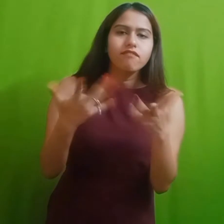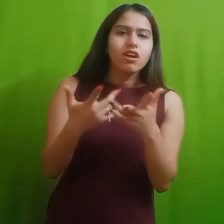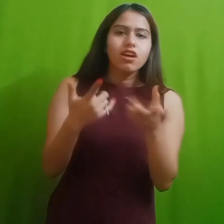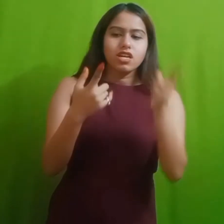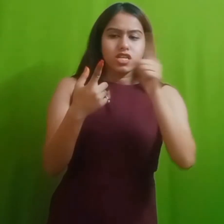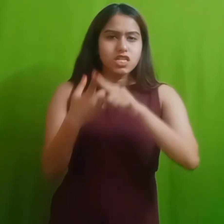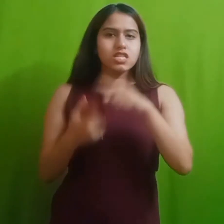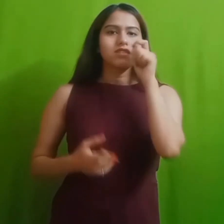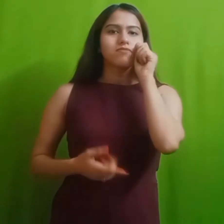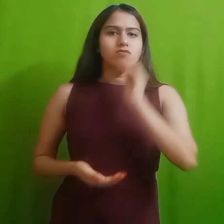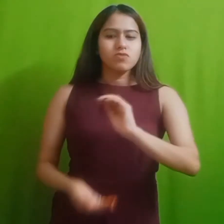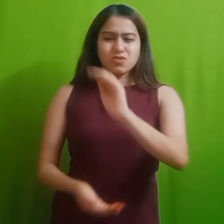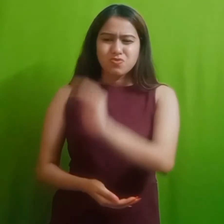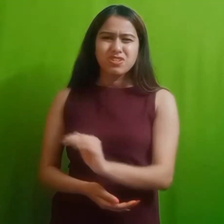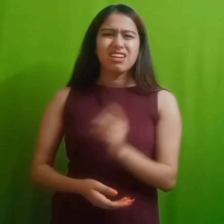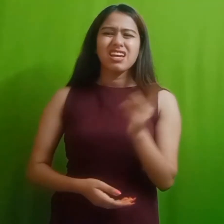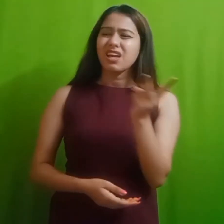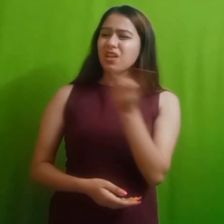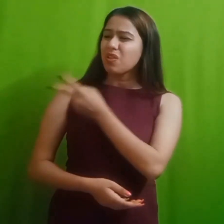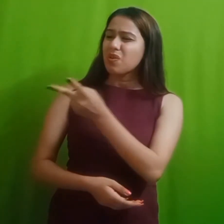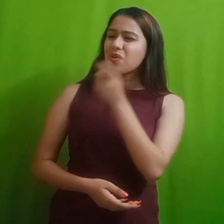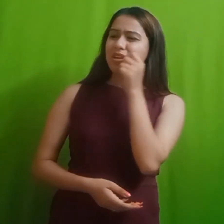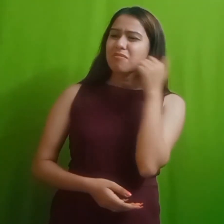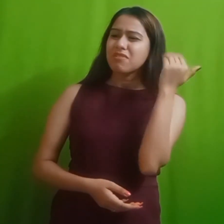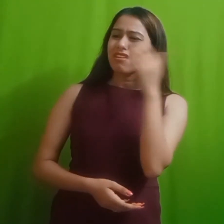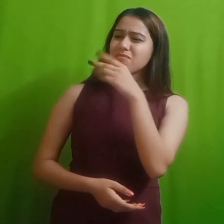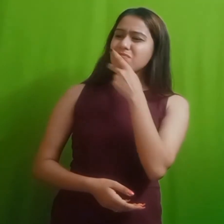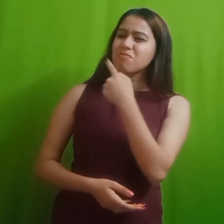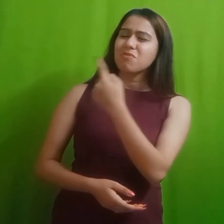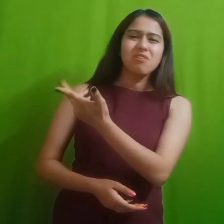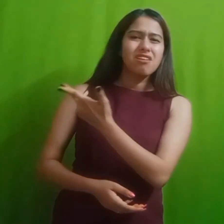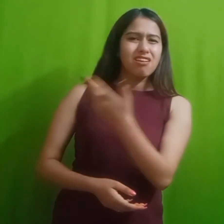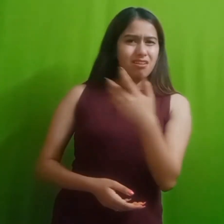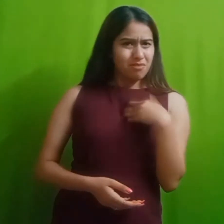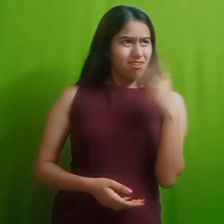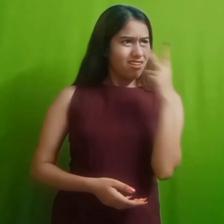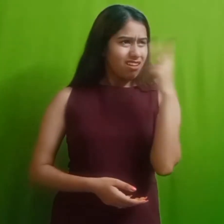हैं मैंने जो पेड़ देखा है वो नाशपाती का है मैंने किसानों से कंफर्म किया है आसपास के